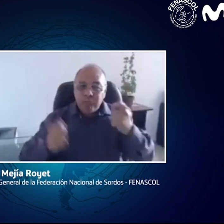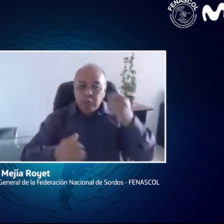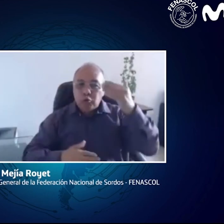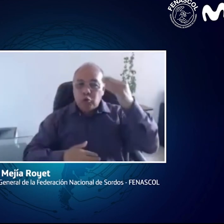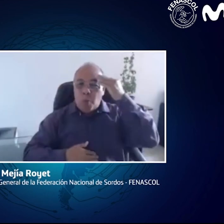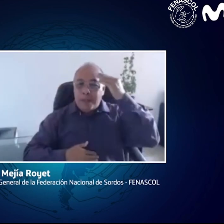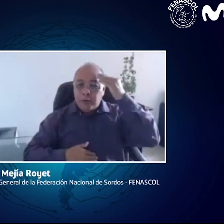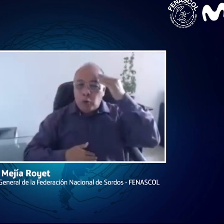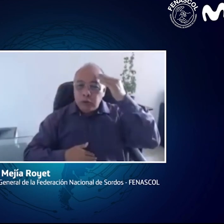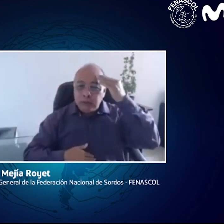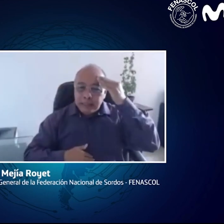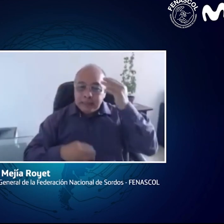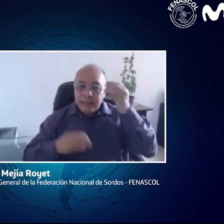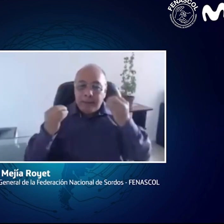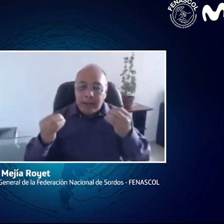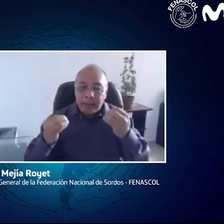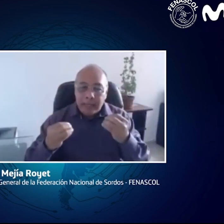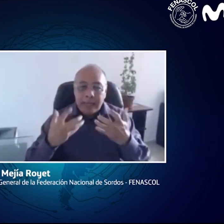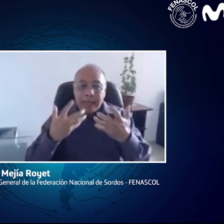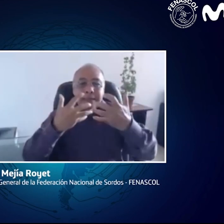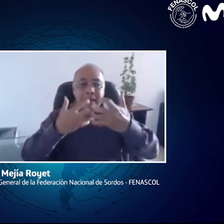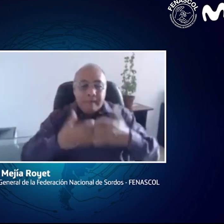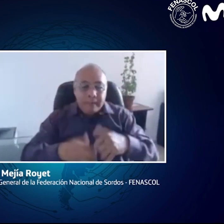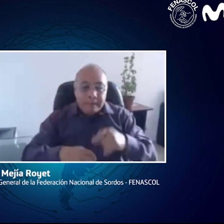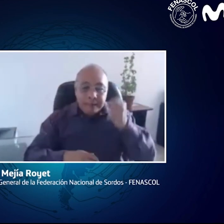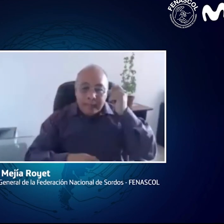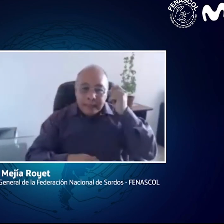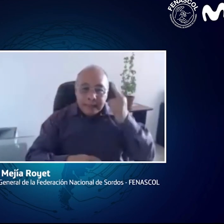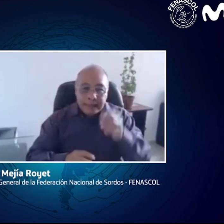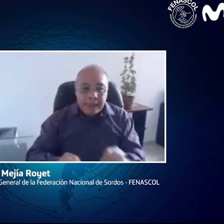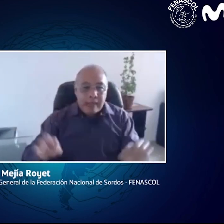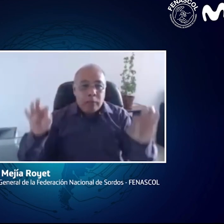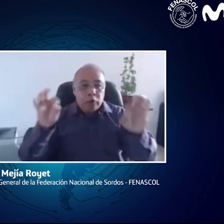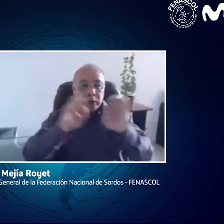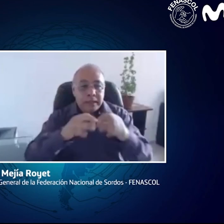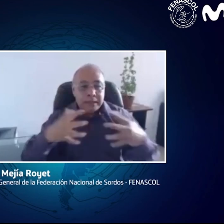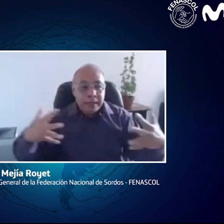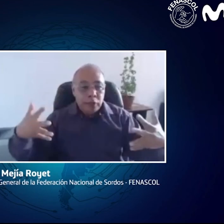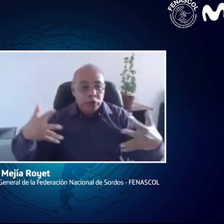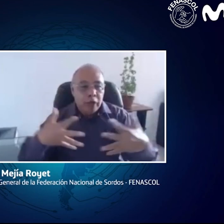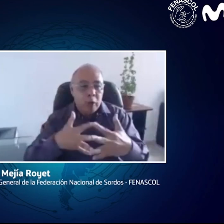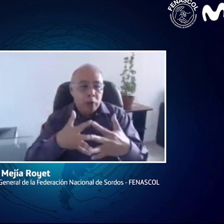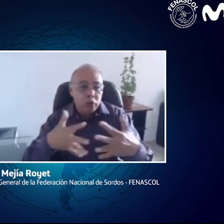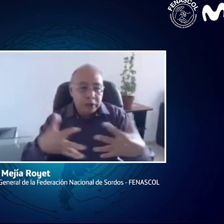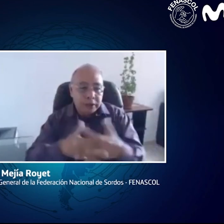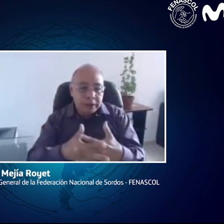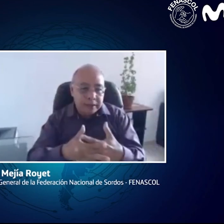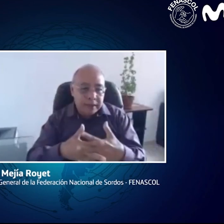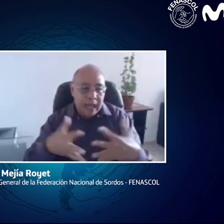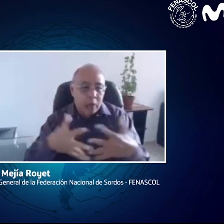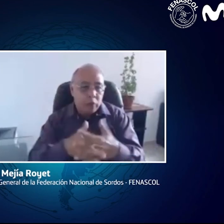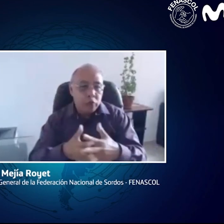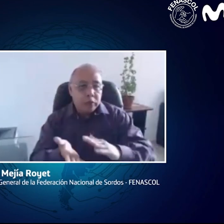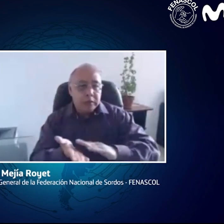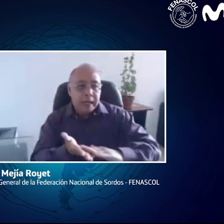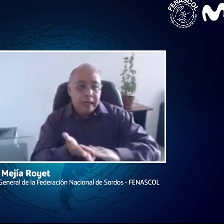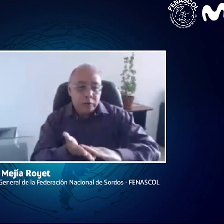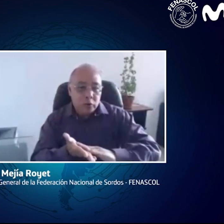Hacer la promoción en una toma de conciencia para que todas las empresas entiendan cuáles son los ajustes razonables que